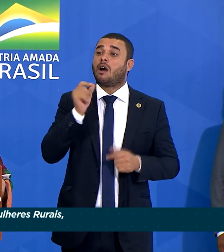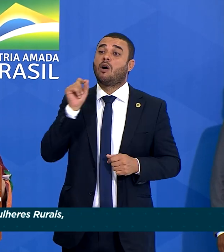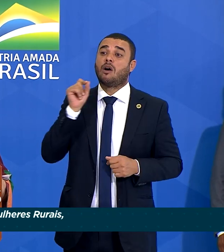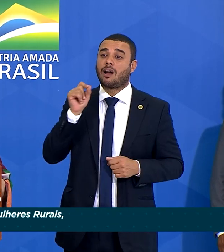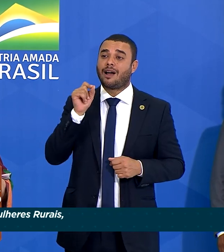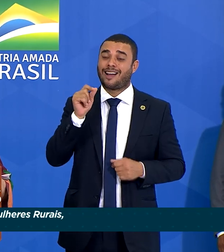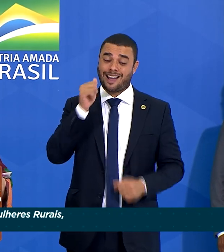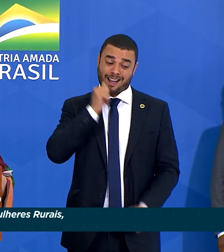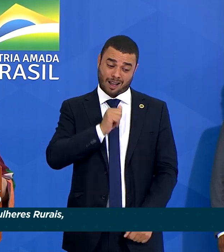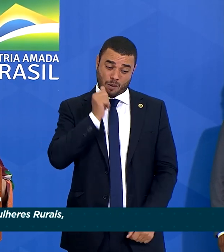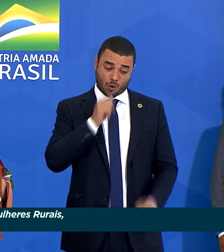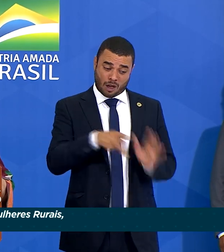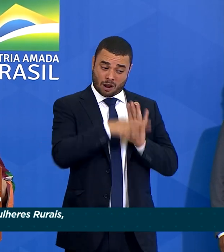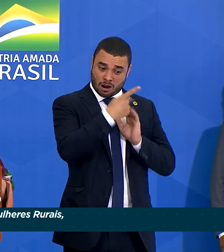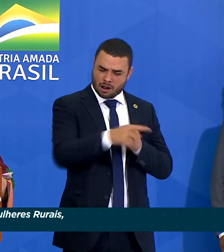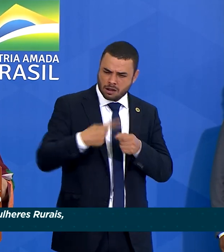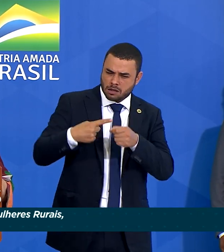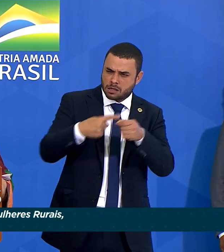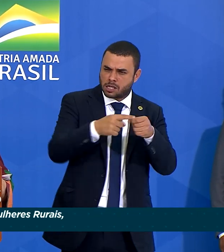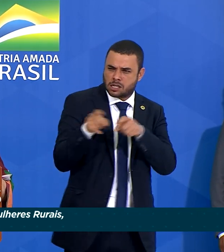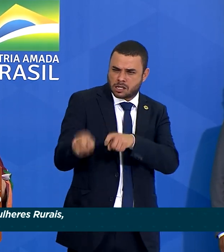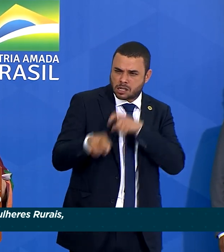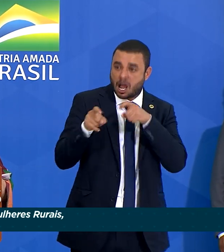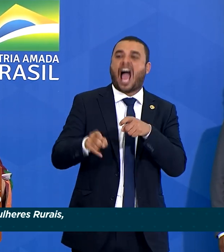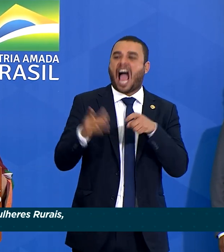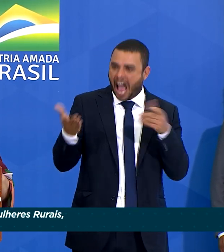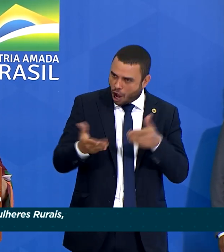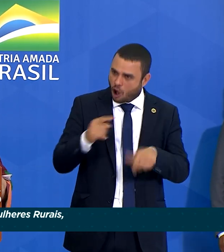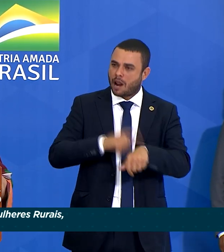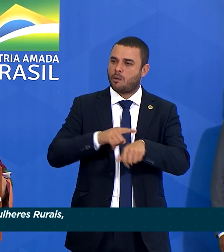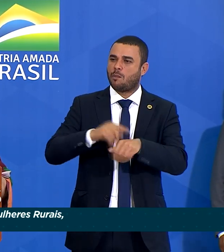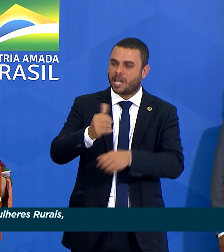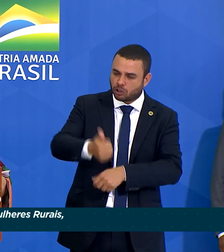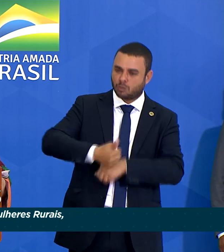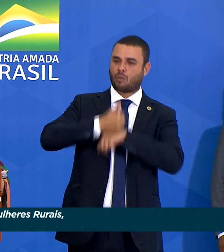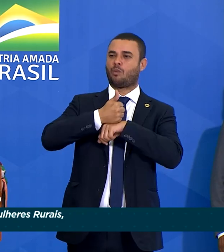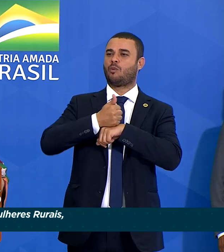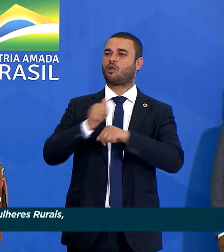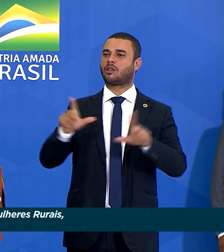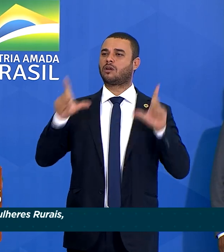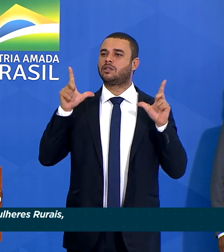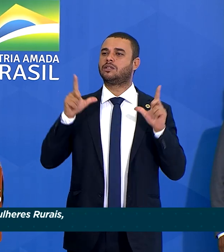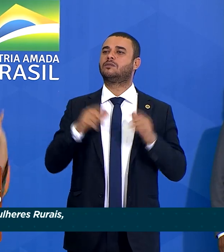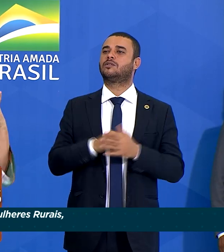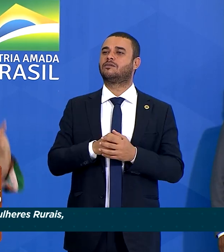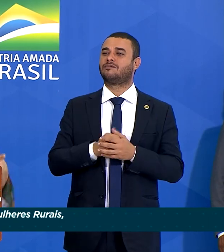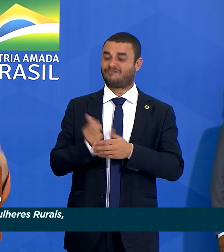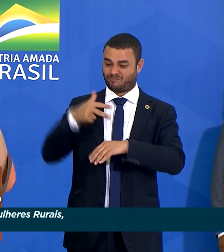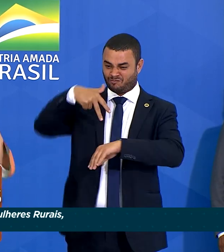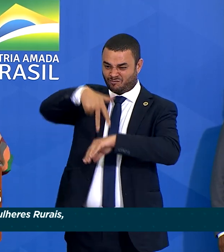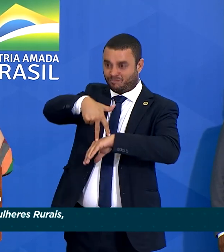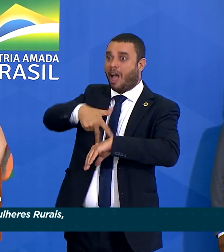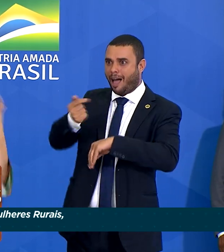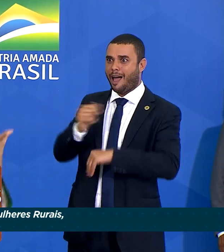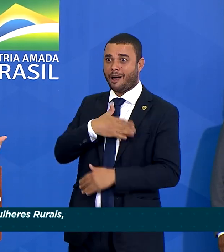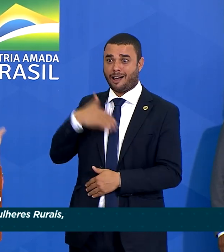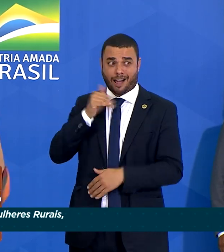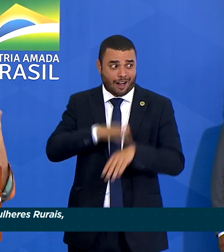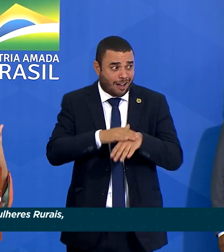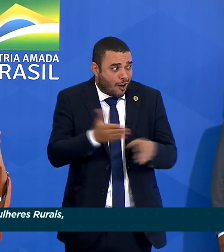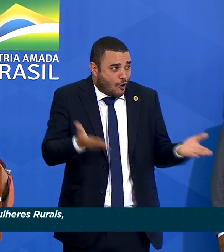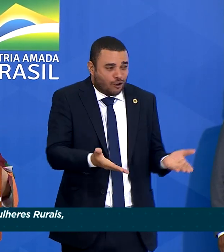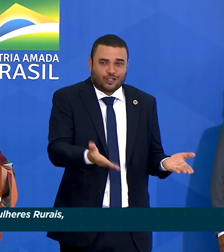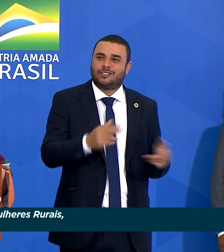ela vai para o protagonismo agora no continente. Isso é o que a nossa primeira dama está fazendo hoje. E esse